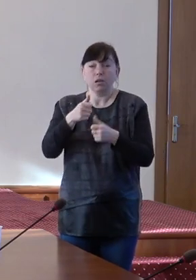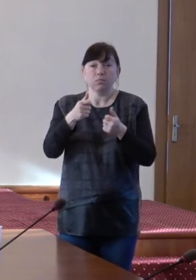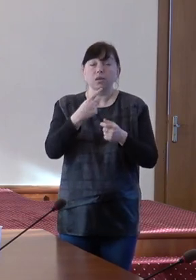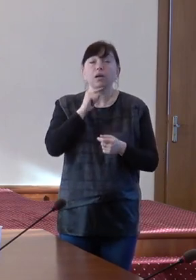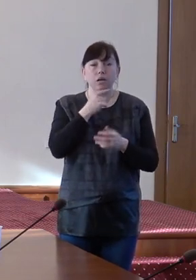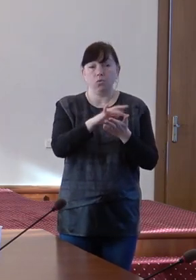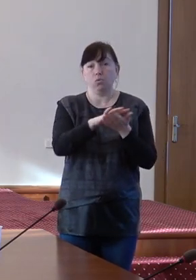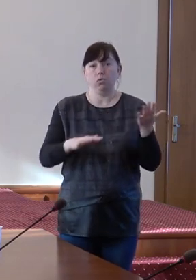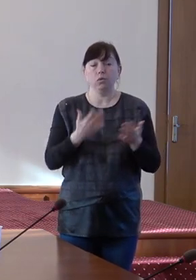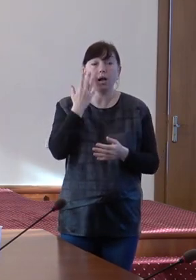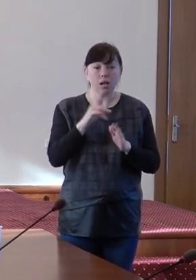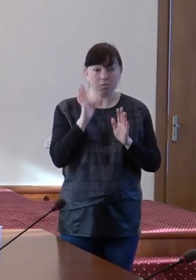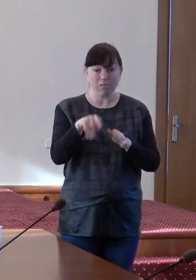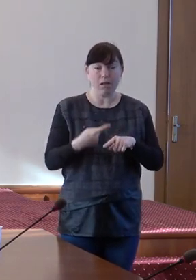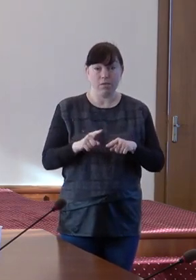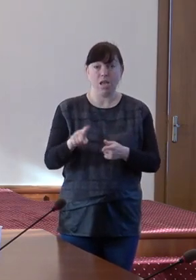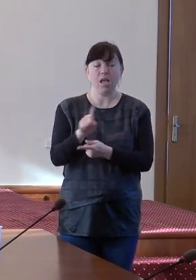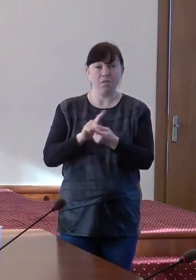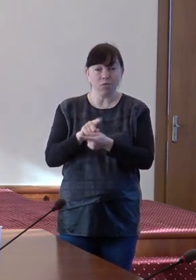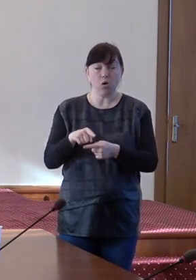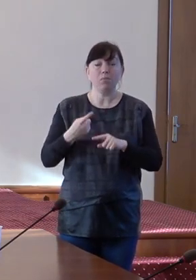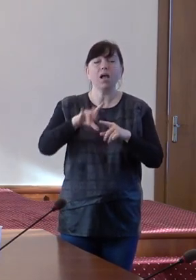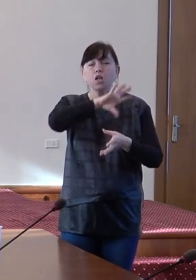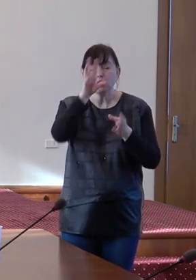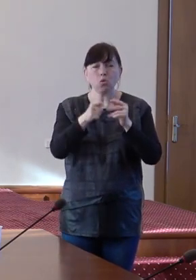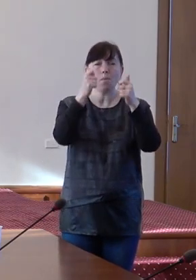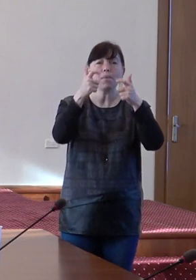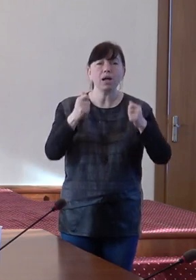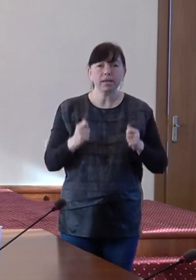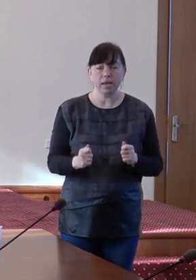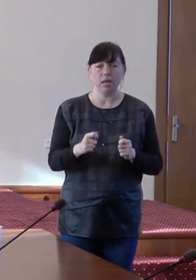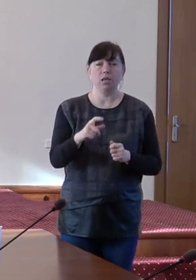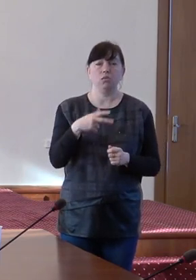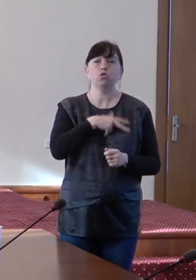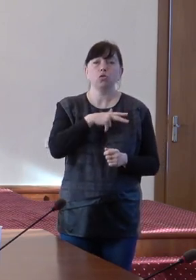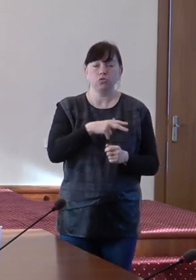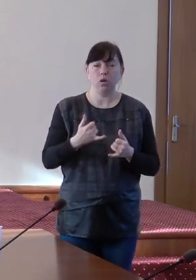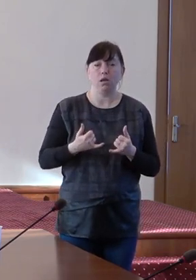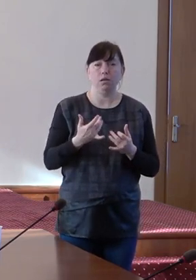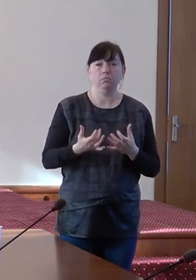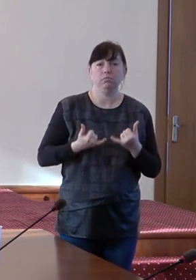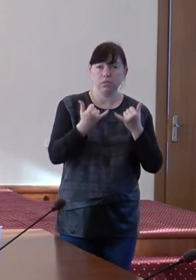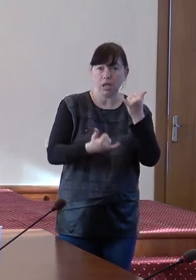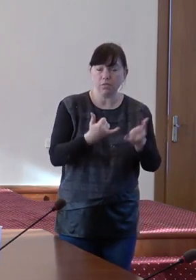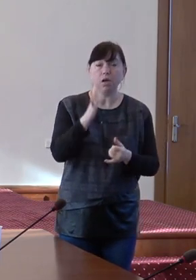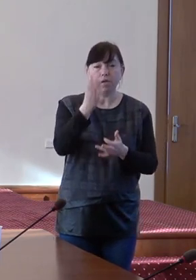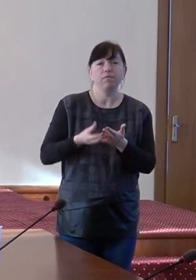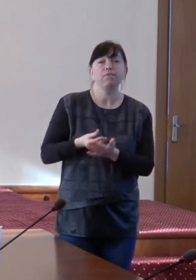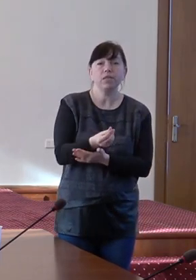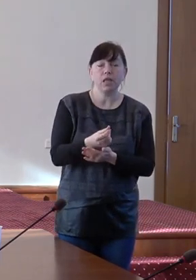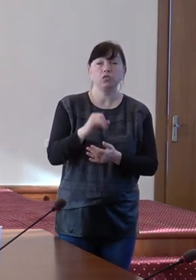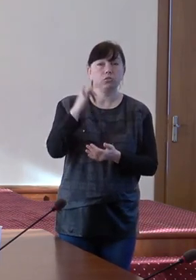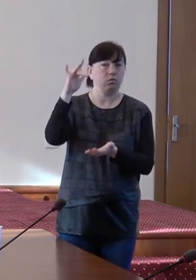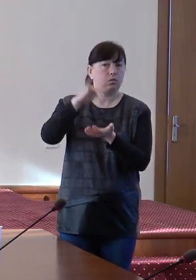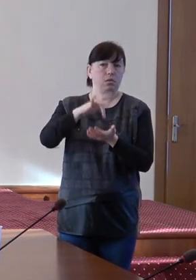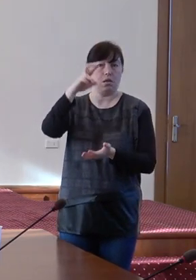Odată cu implementarea reformei, întreg pachetul de servicii sociale, minim de servicii sociale, urmează a fi finanțat din bucetul de